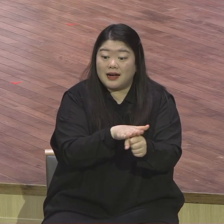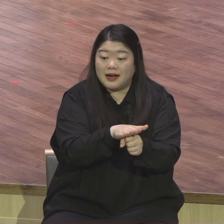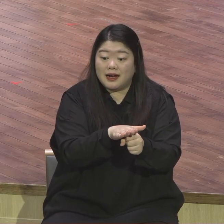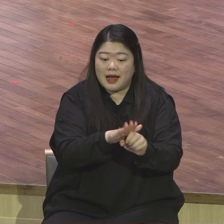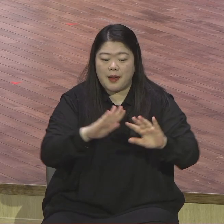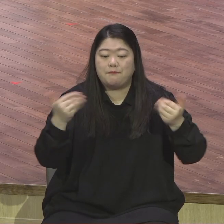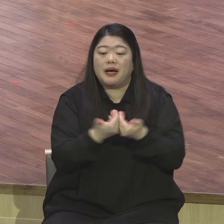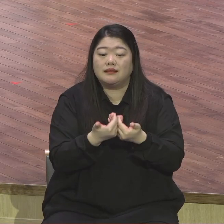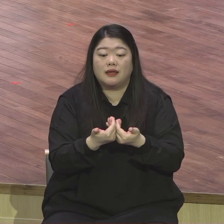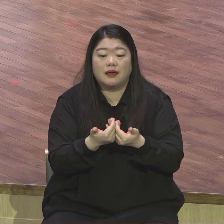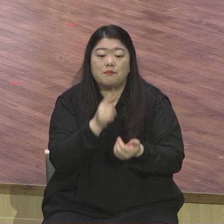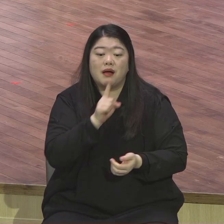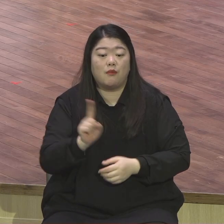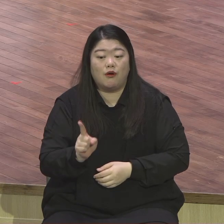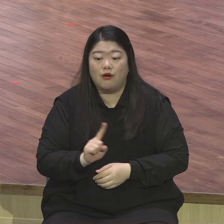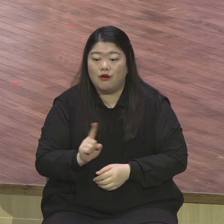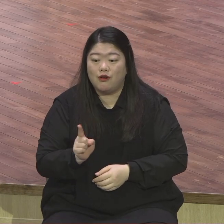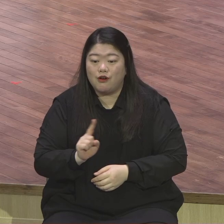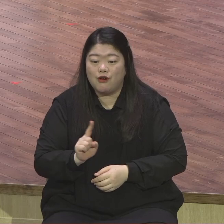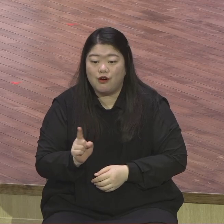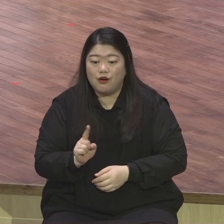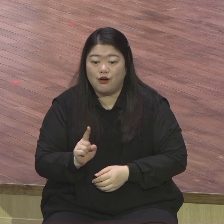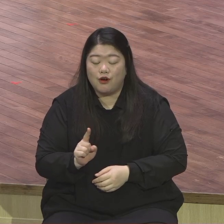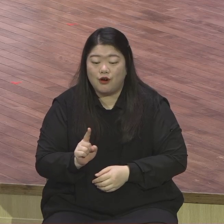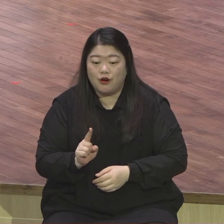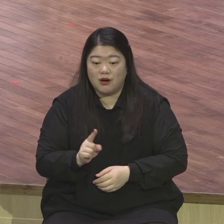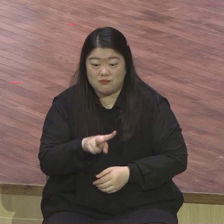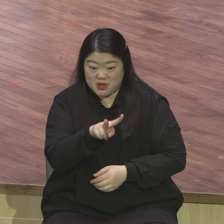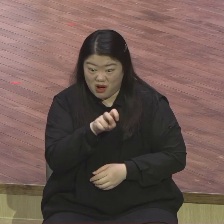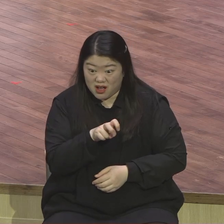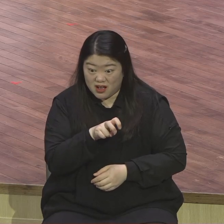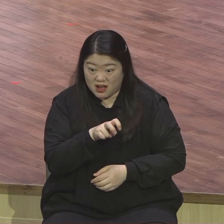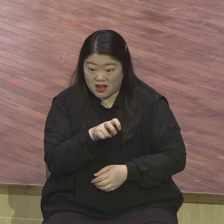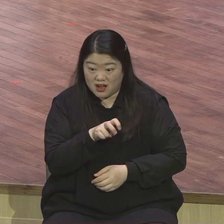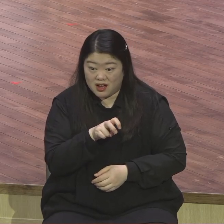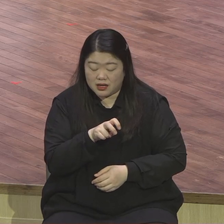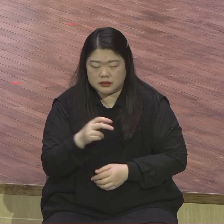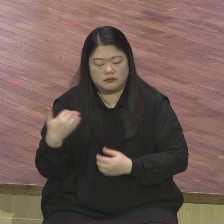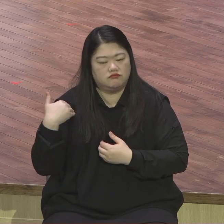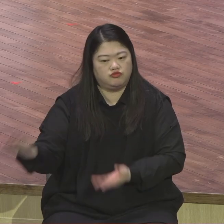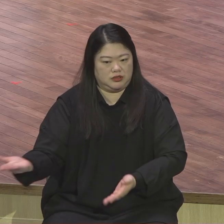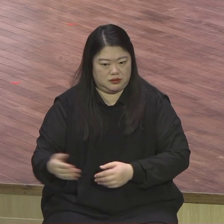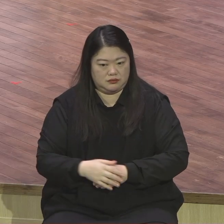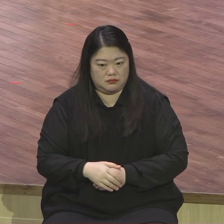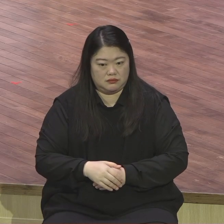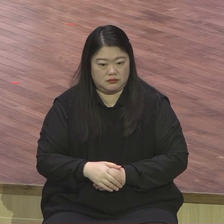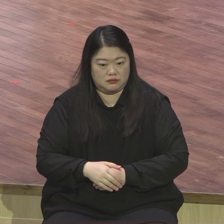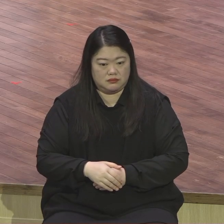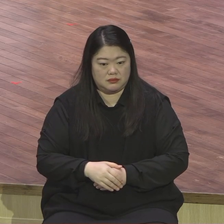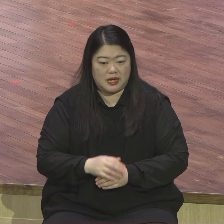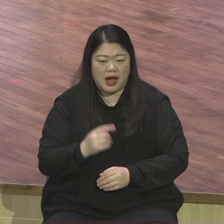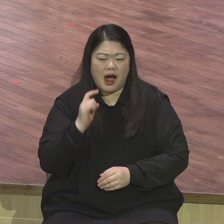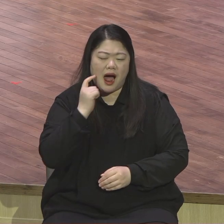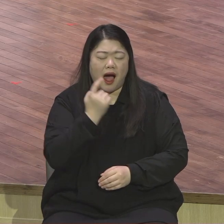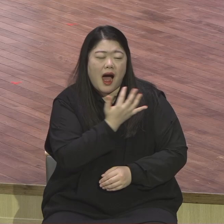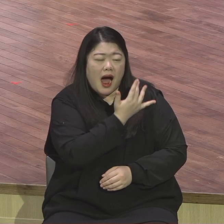교육의 반대는 무지가 아니라 무관심이다 아름다움의 반대는 추함이 아니라